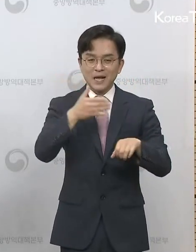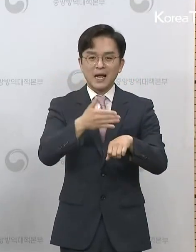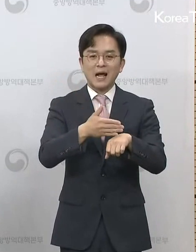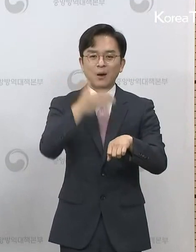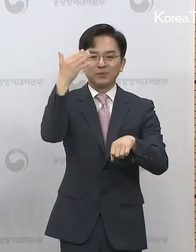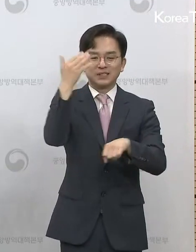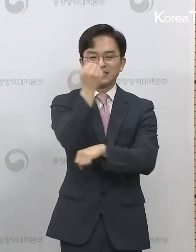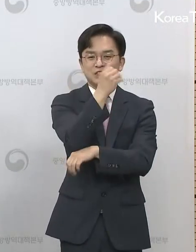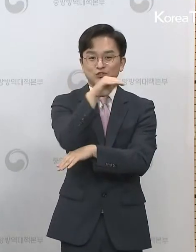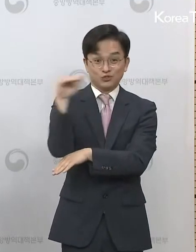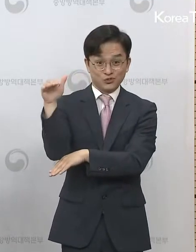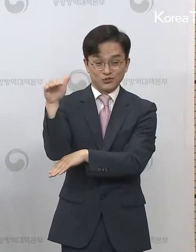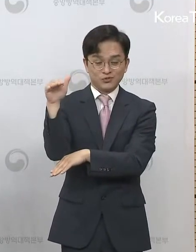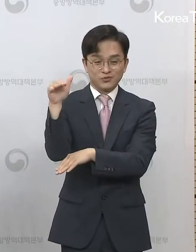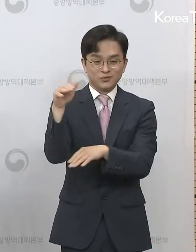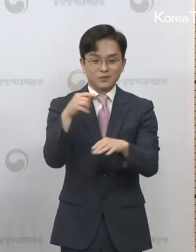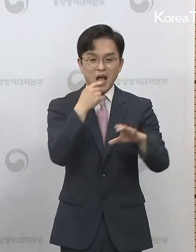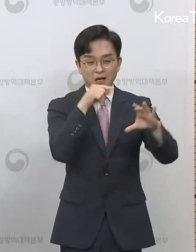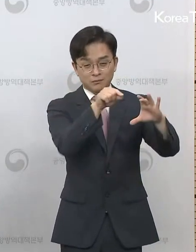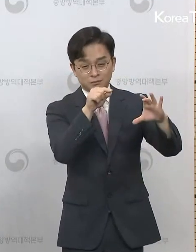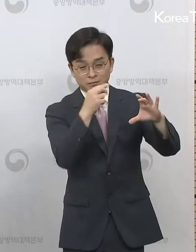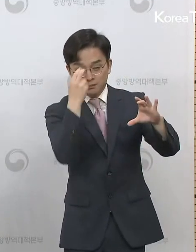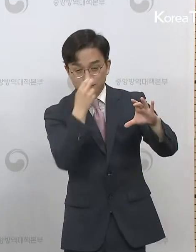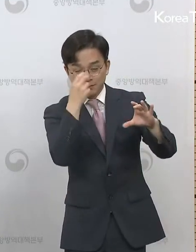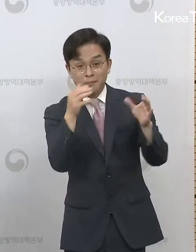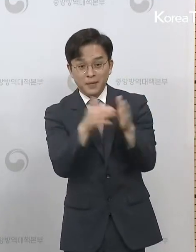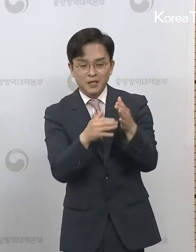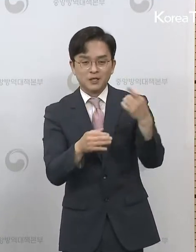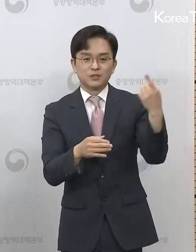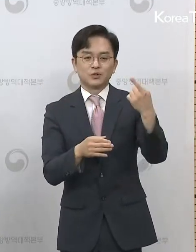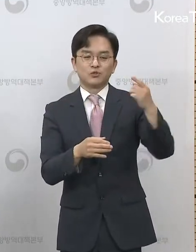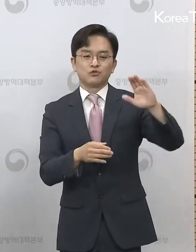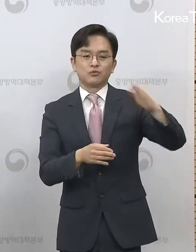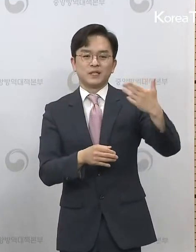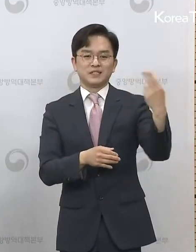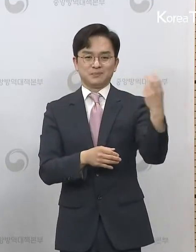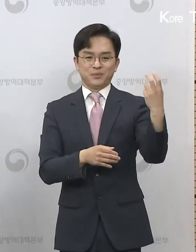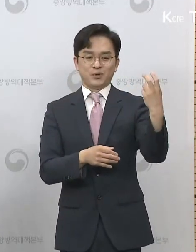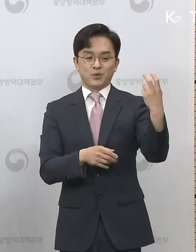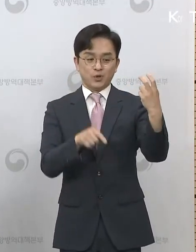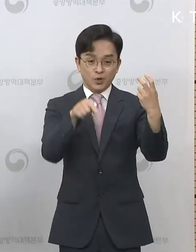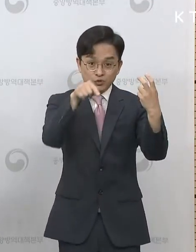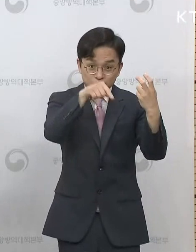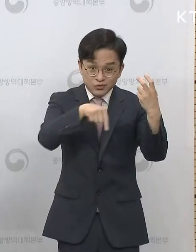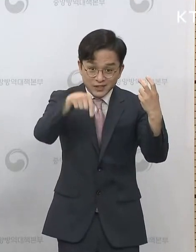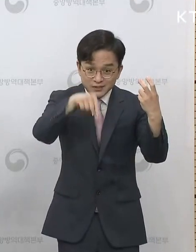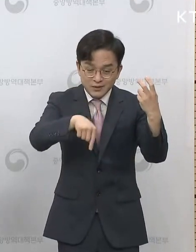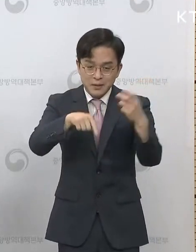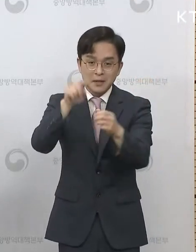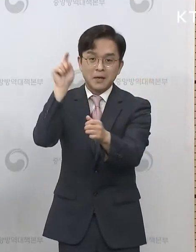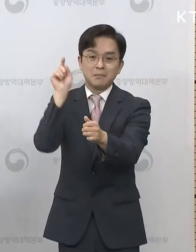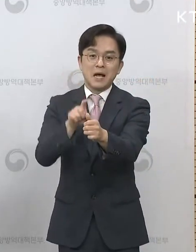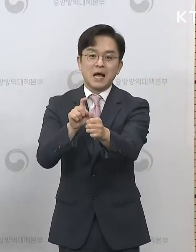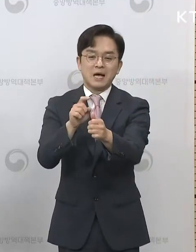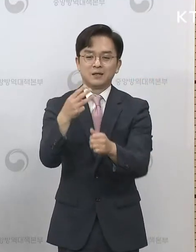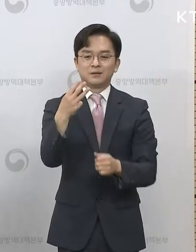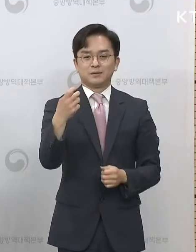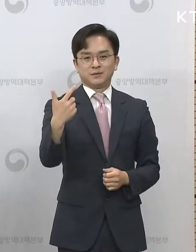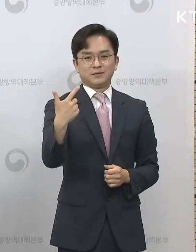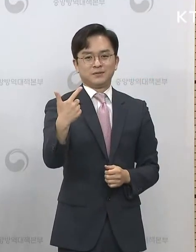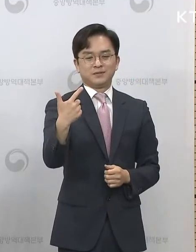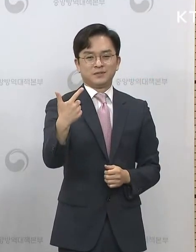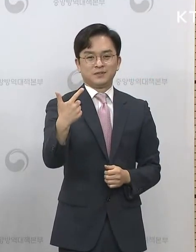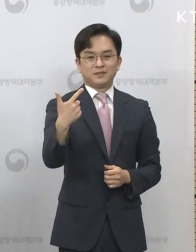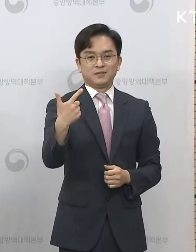1920명 정도가 검사를 시행을 했고 그중에 36명이 양성으로 확인된 상황이고 아직